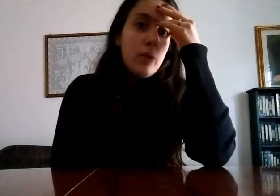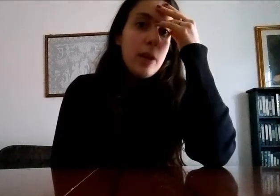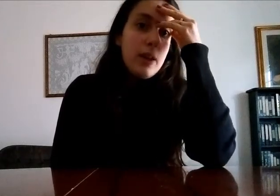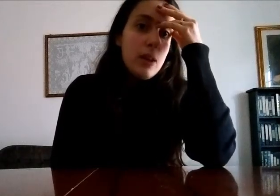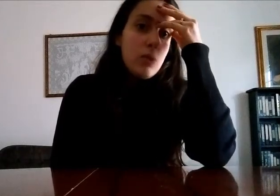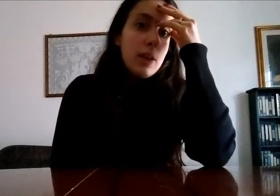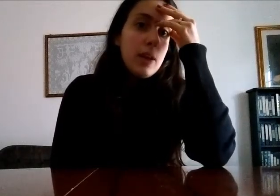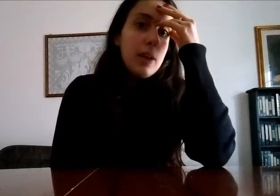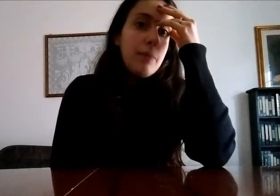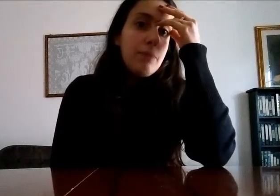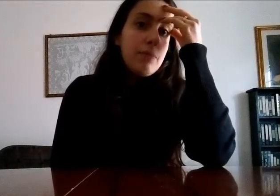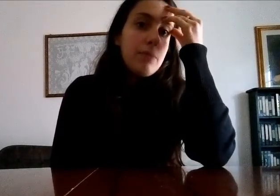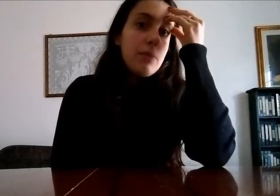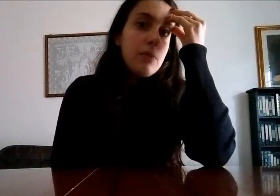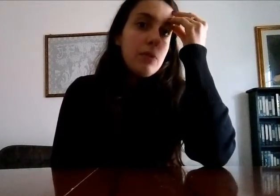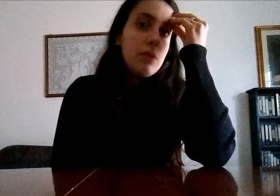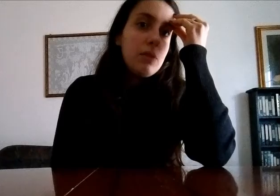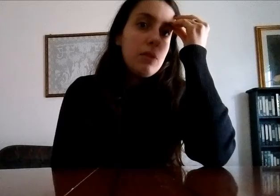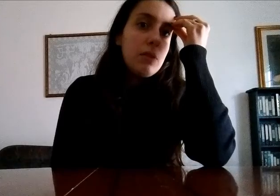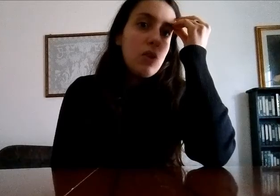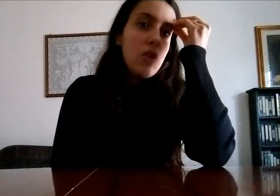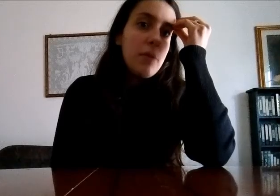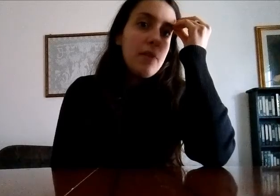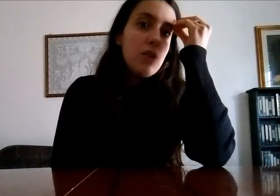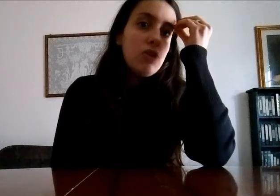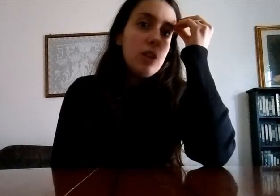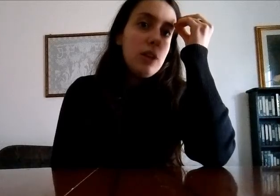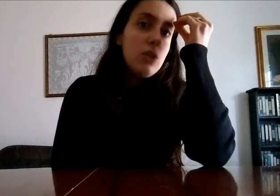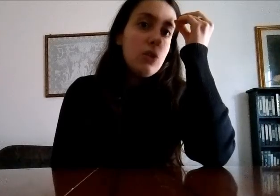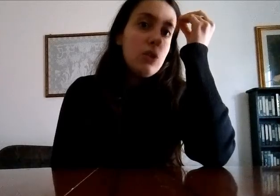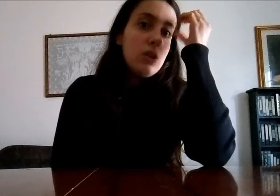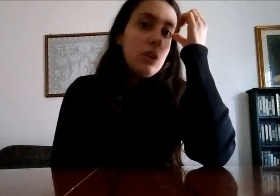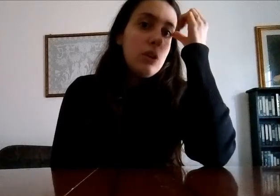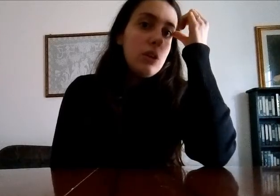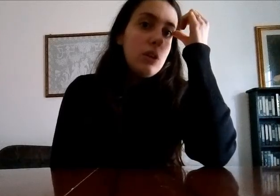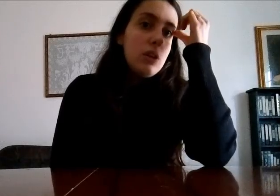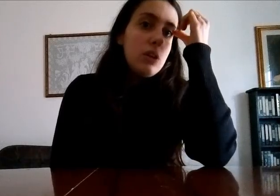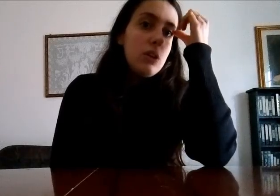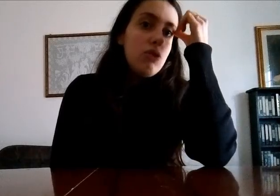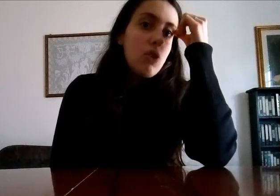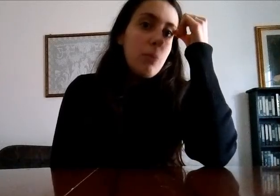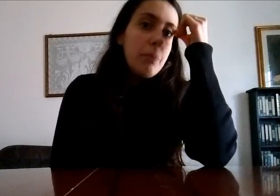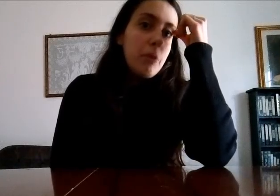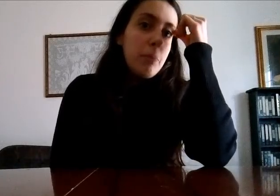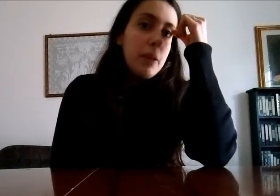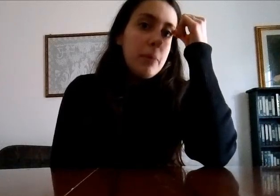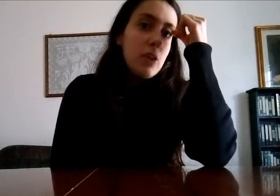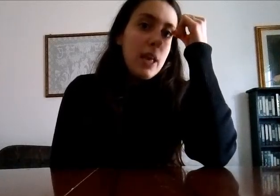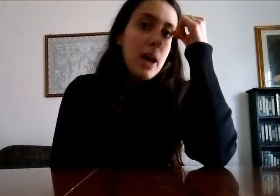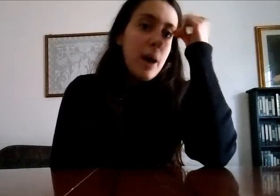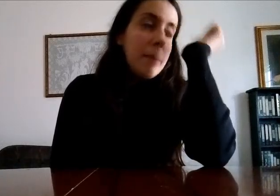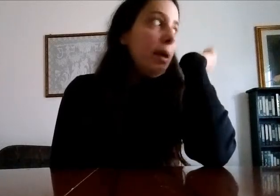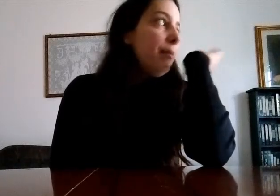non mi alleno perché come vi ho già detto ho un problemino alle gambe